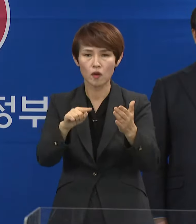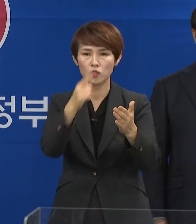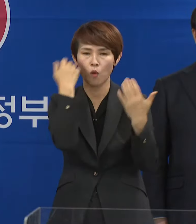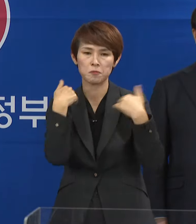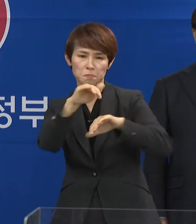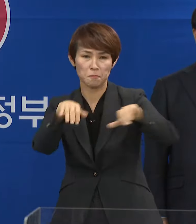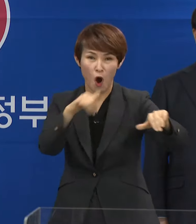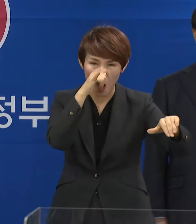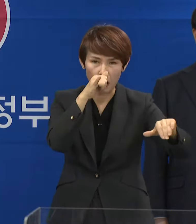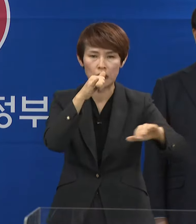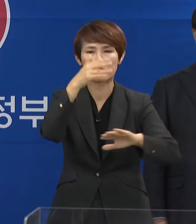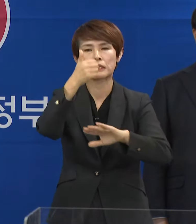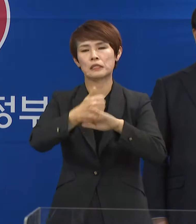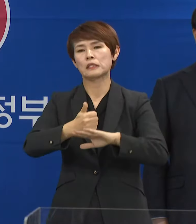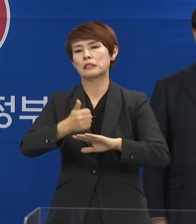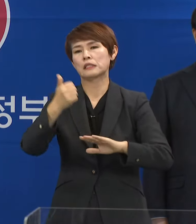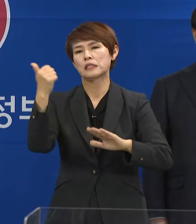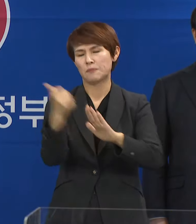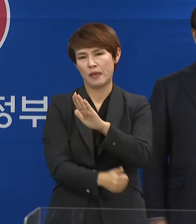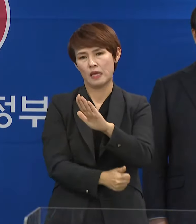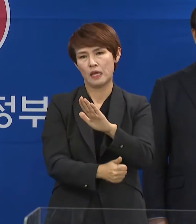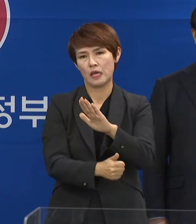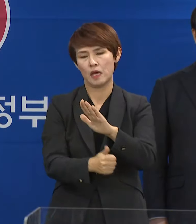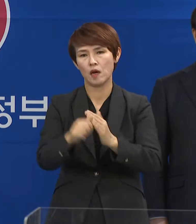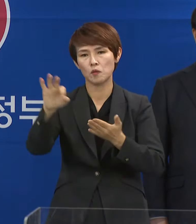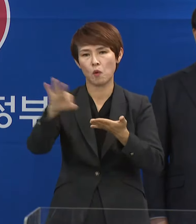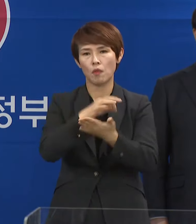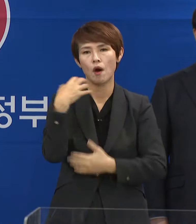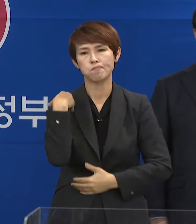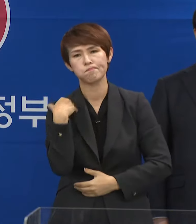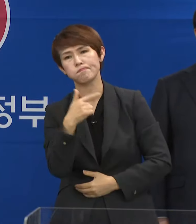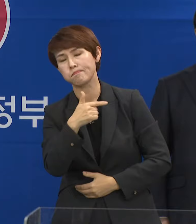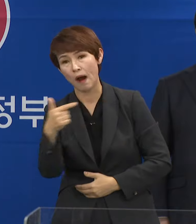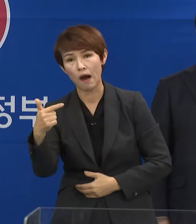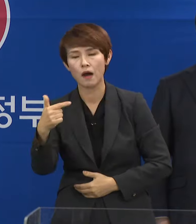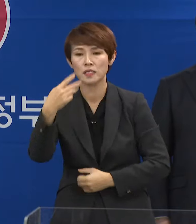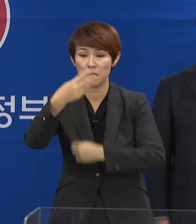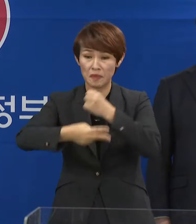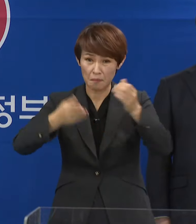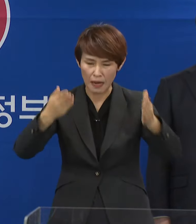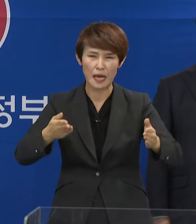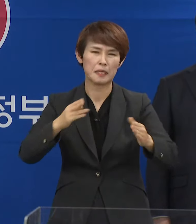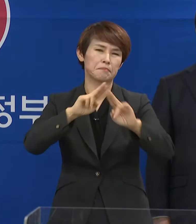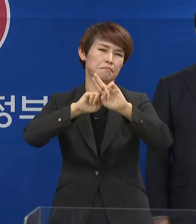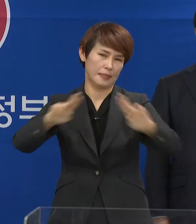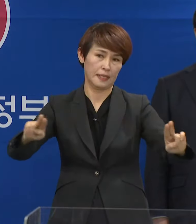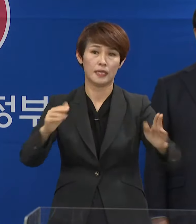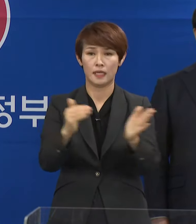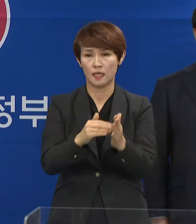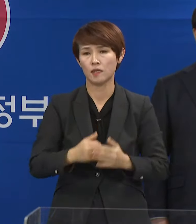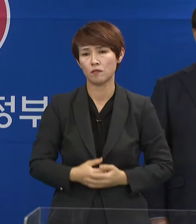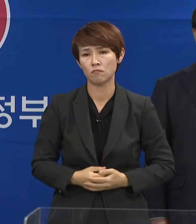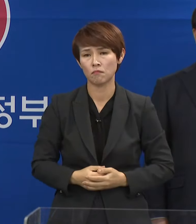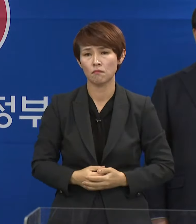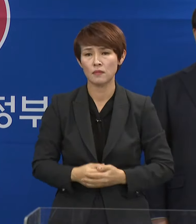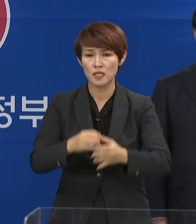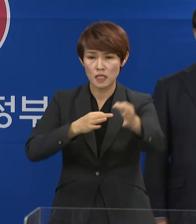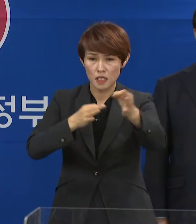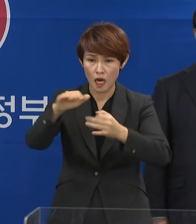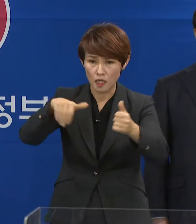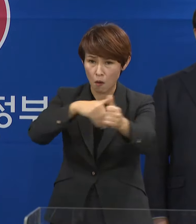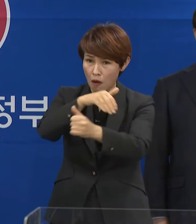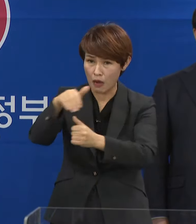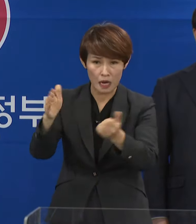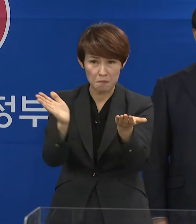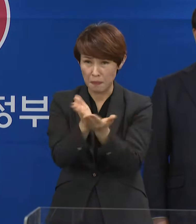수급 조절의 실패와 과도한 재정 부담으로 이어져 3년 만에 폐지했습니다. 시장 원리를